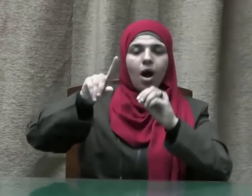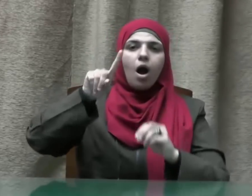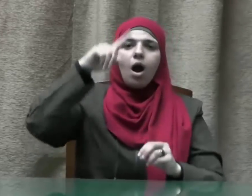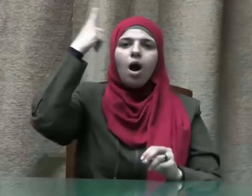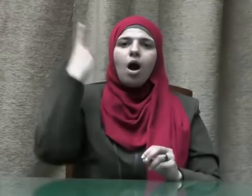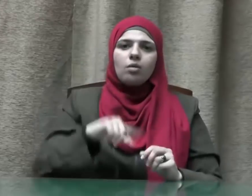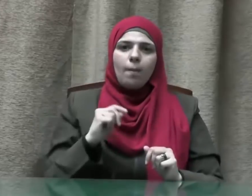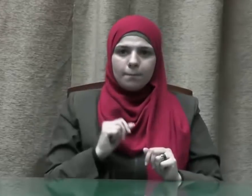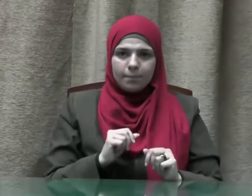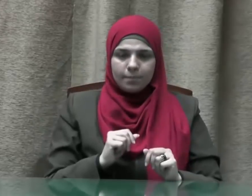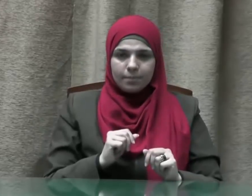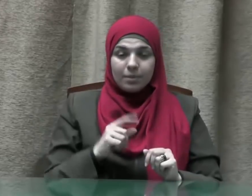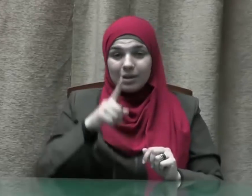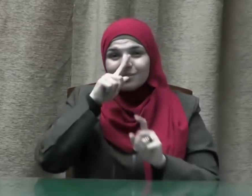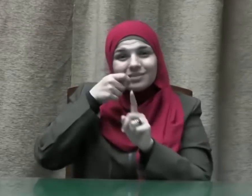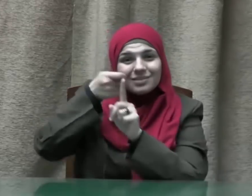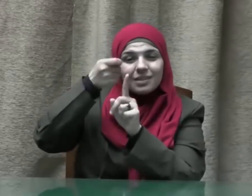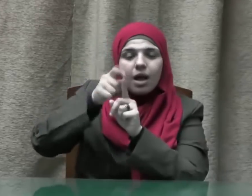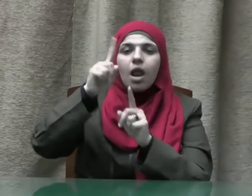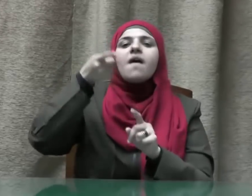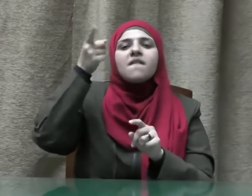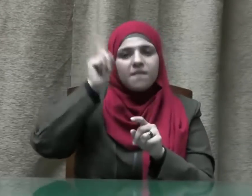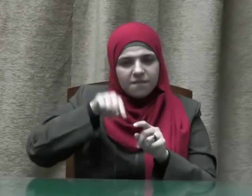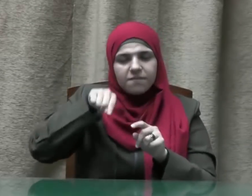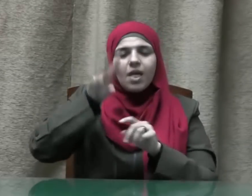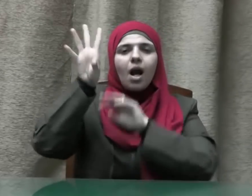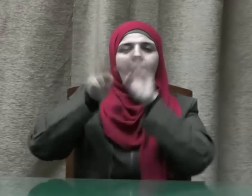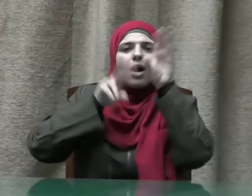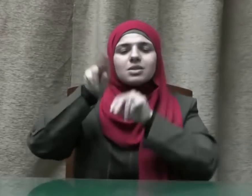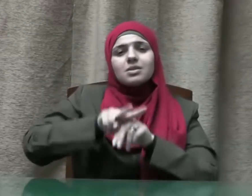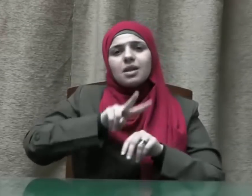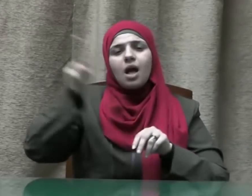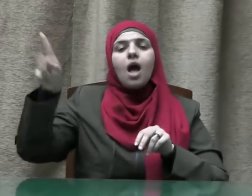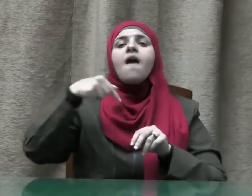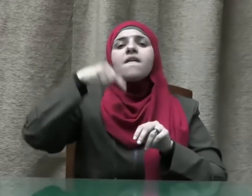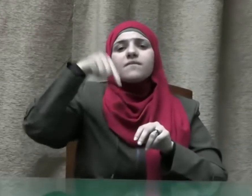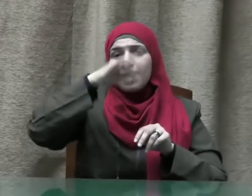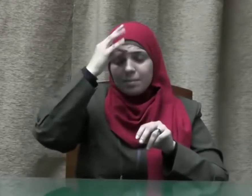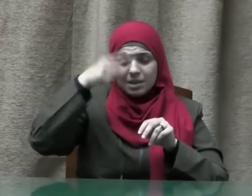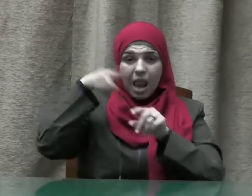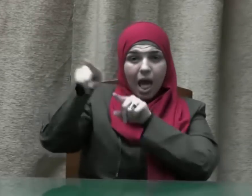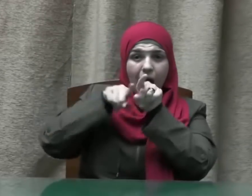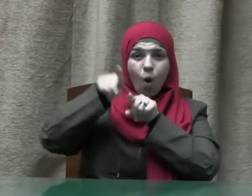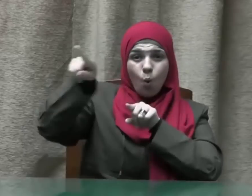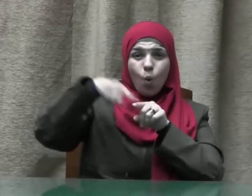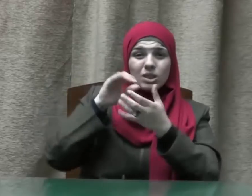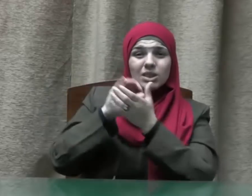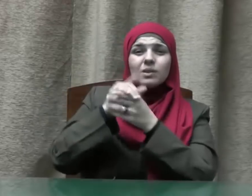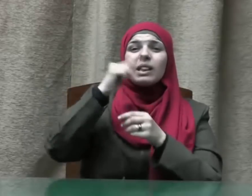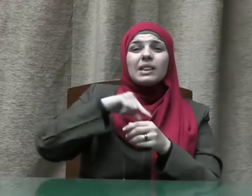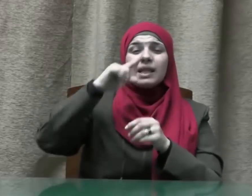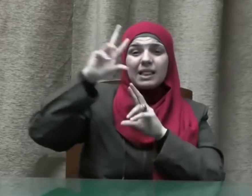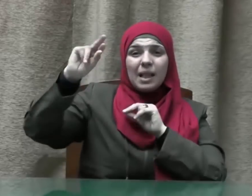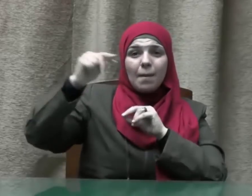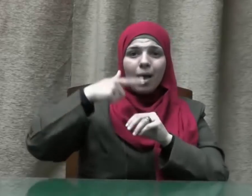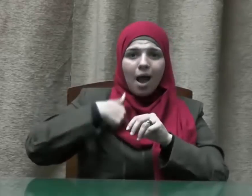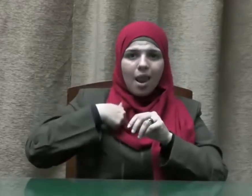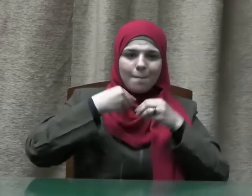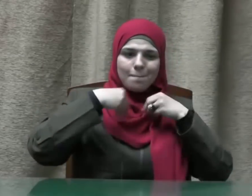وفي رواية لا يبيع على بيع أخيه ولا يسوم على سوم أخيه